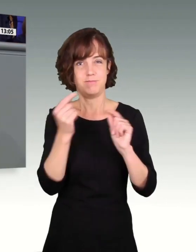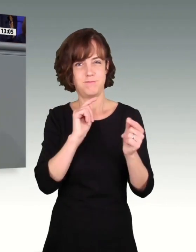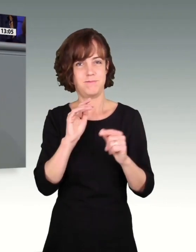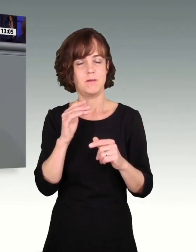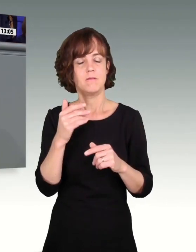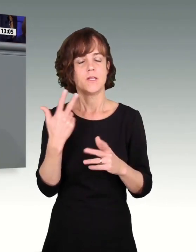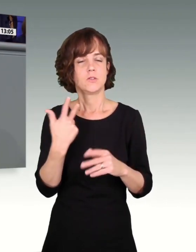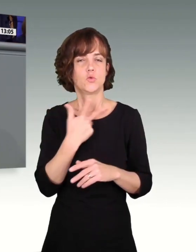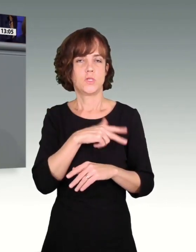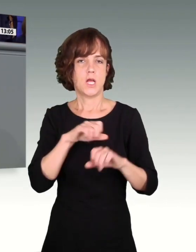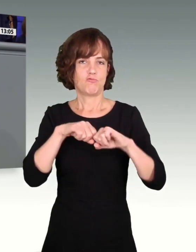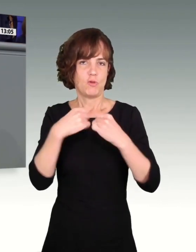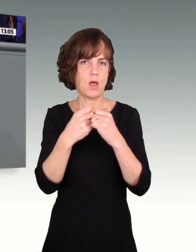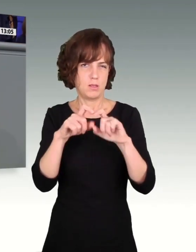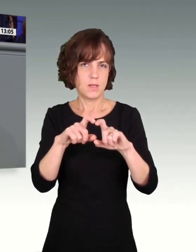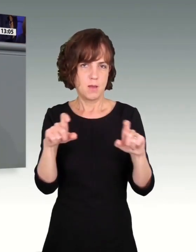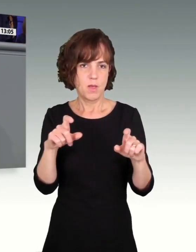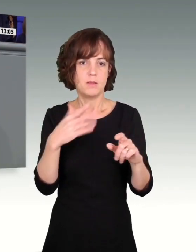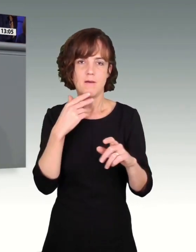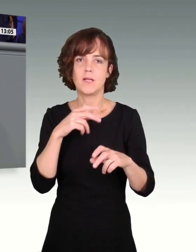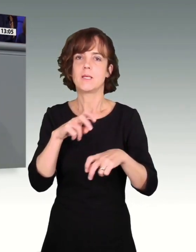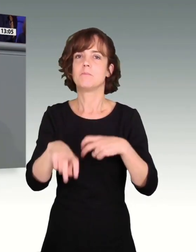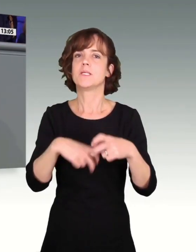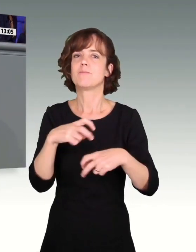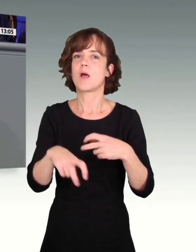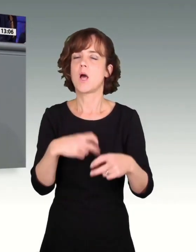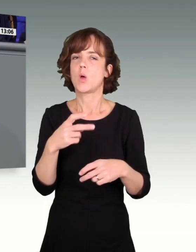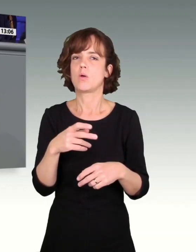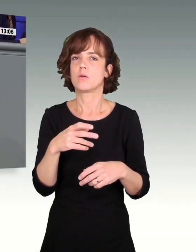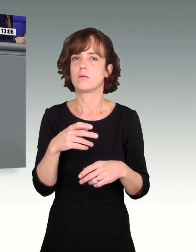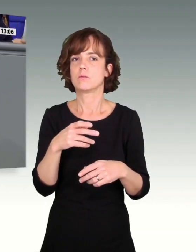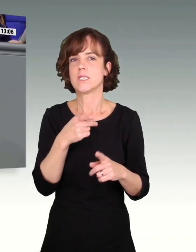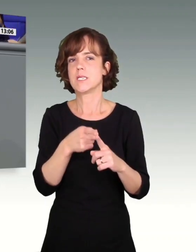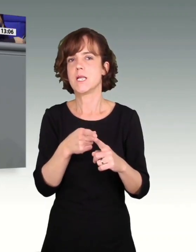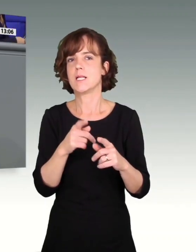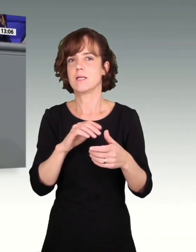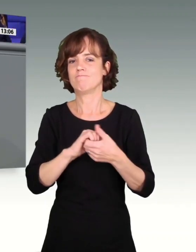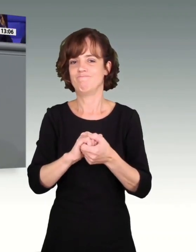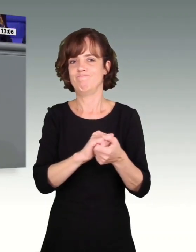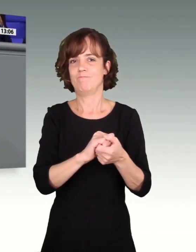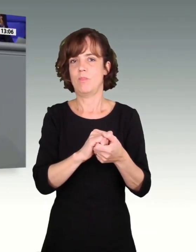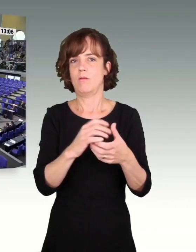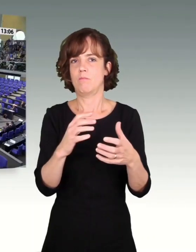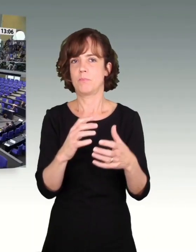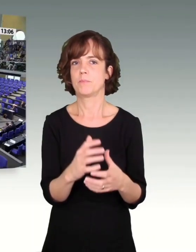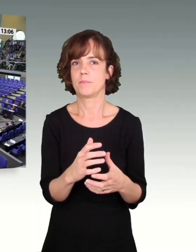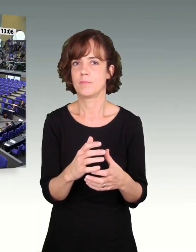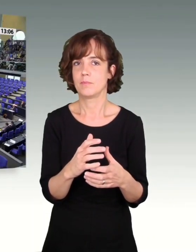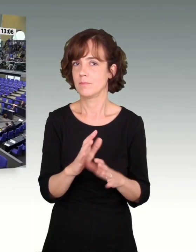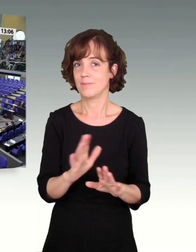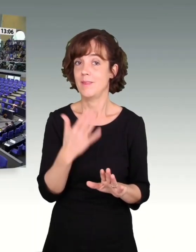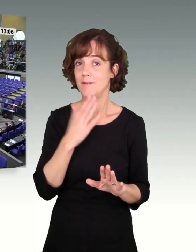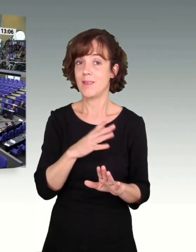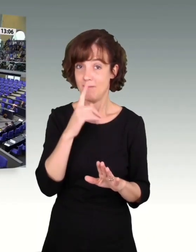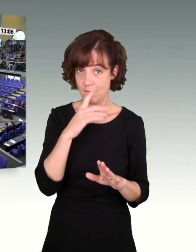nicht missbrauchen, um den gesellschaftlichen Zusammenhalt zu schwächen. Weil wenn wir das tun, dann